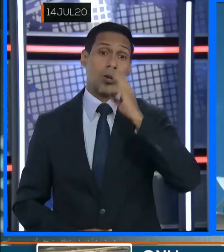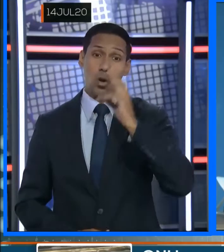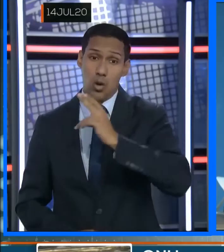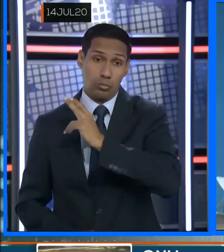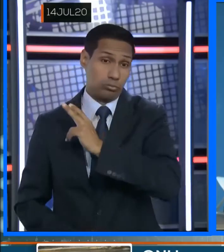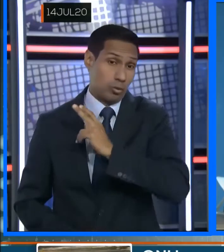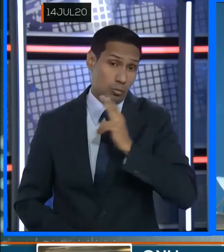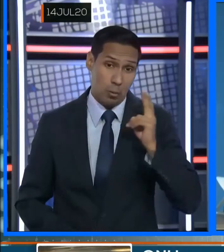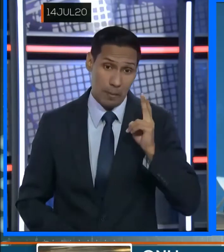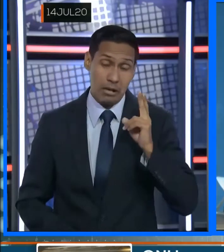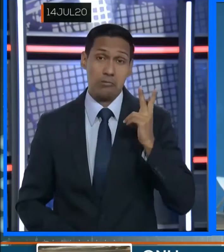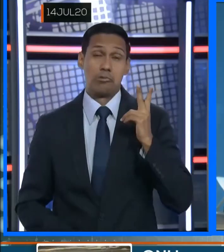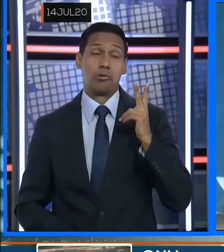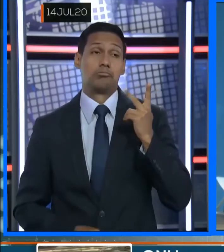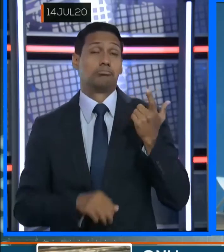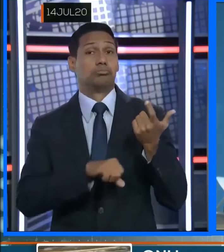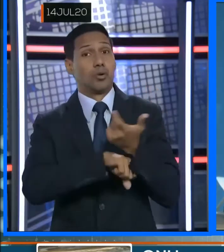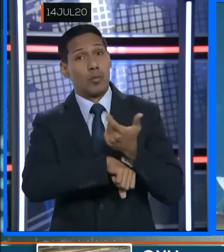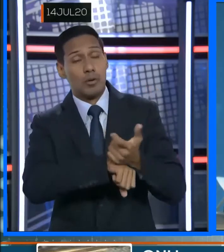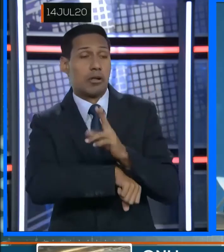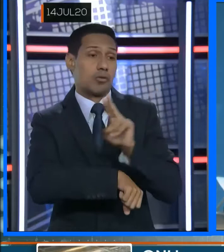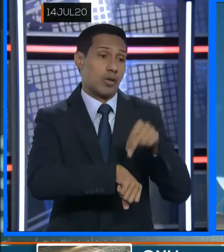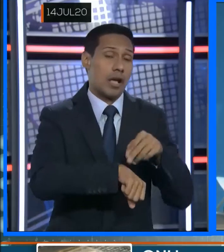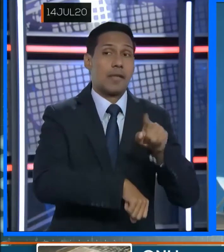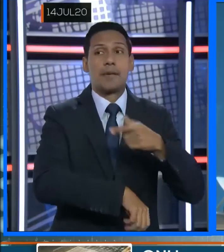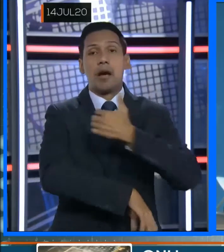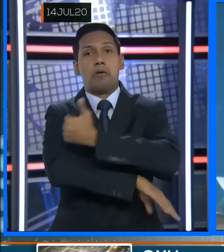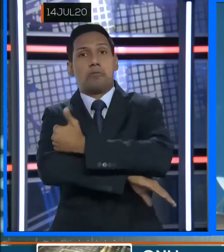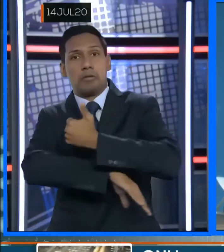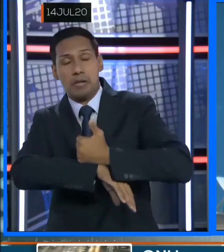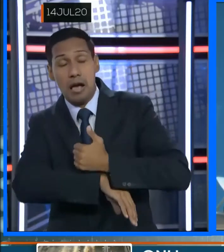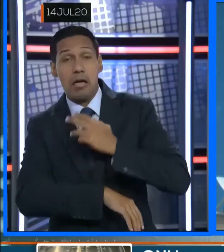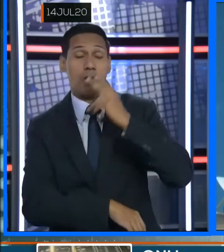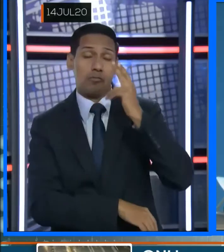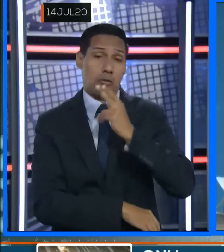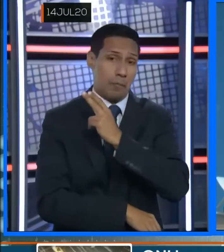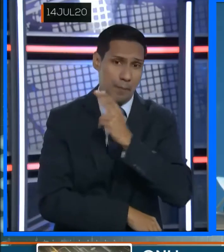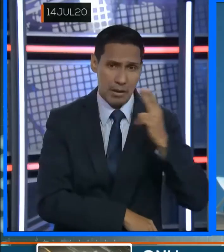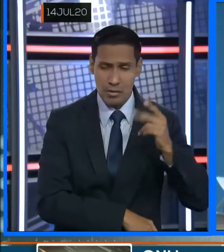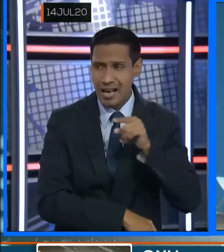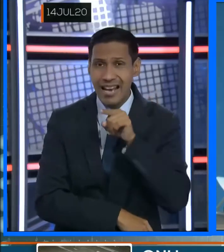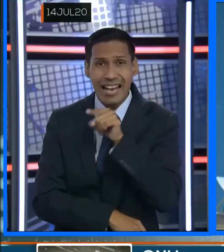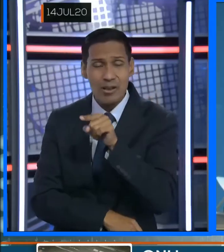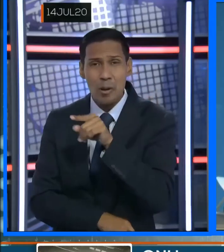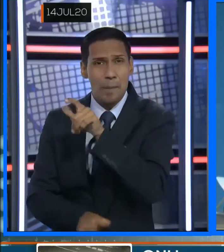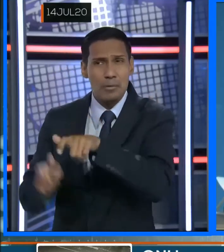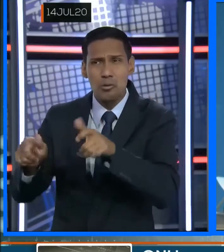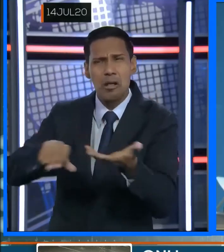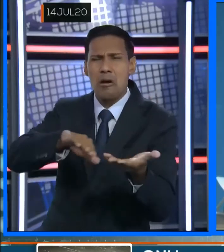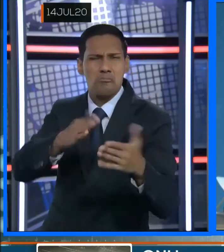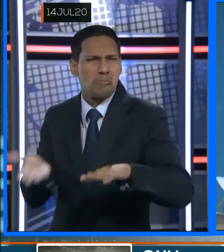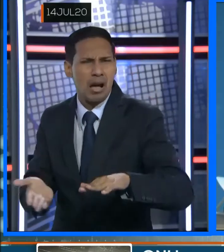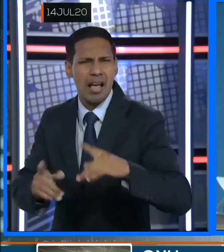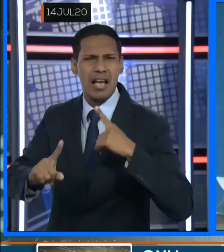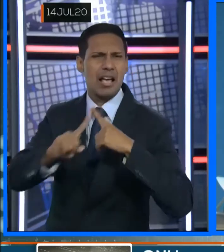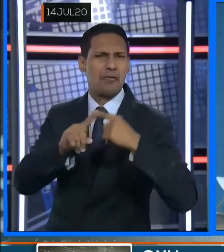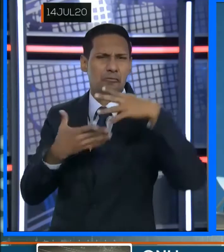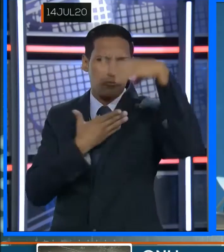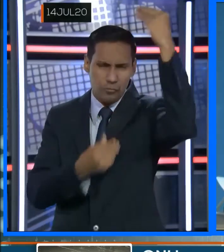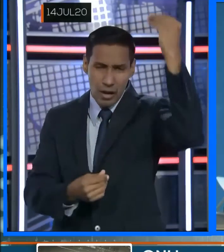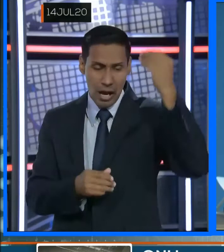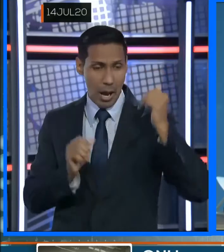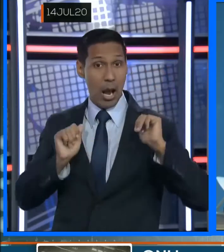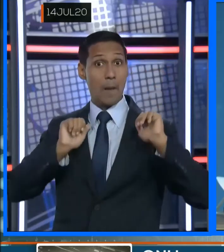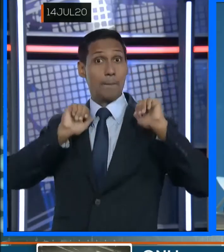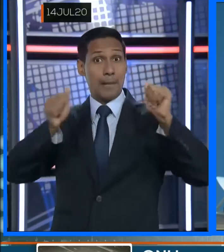implementadas por el gobierno y las autoridades del Estado, el número de excombatientes asesinados desde la firma del Acuerdo